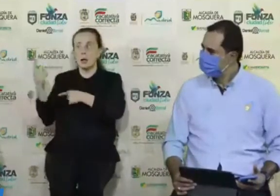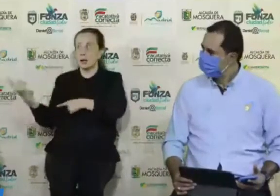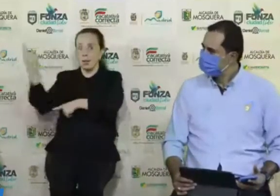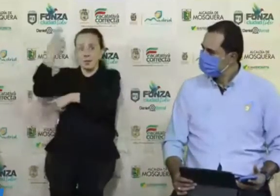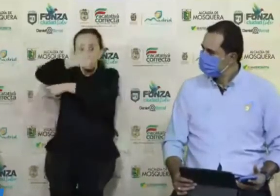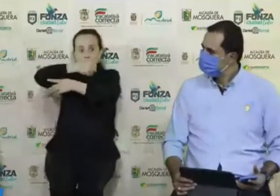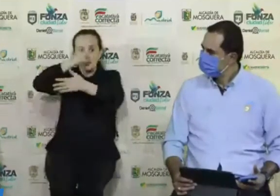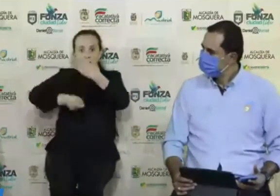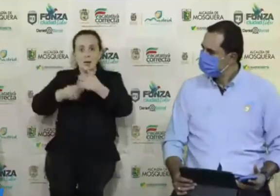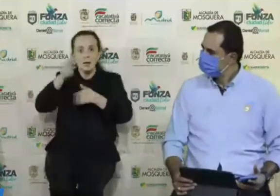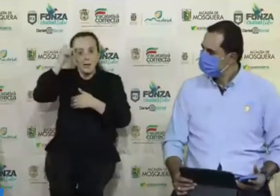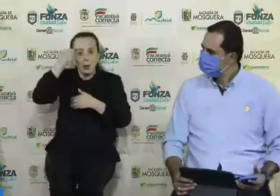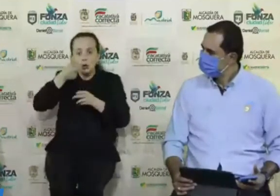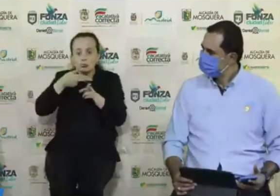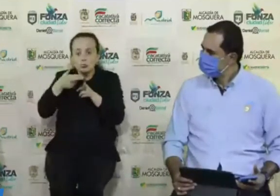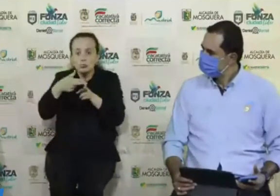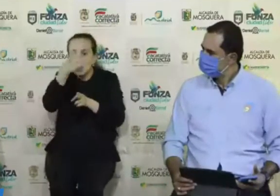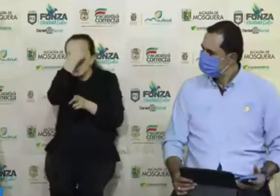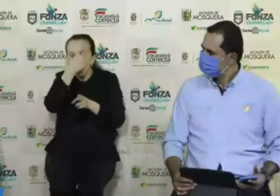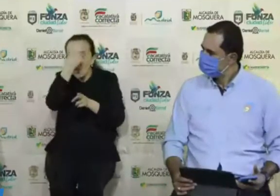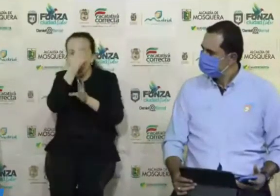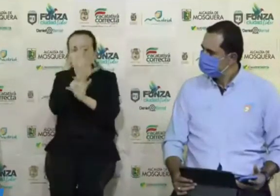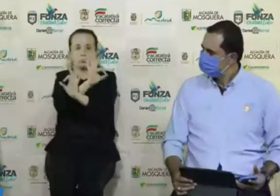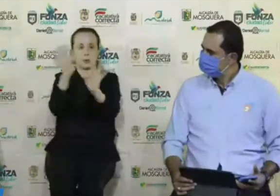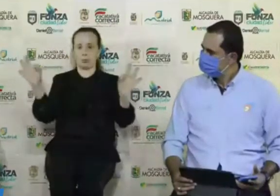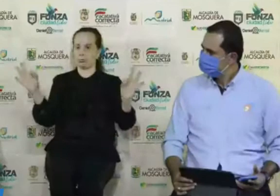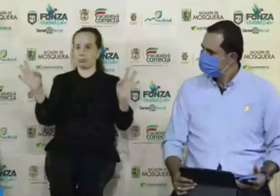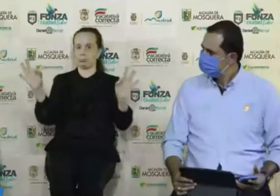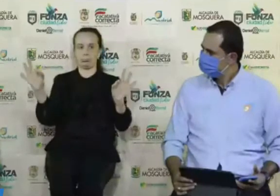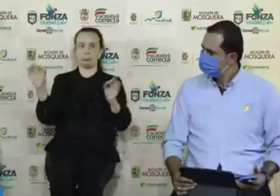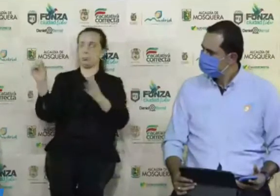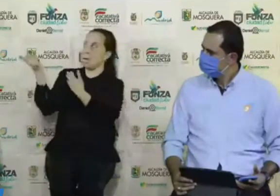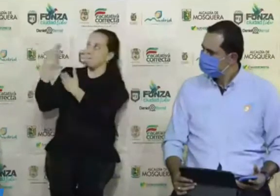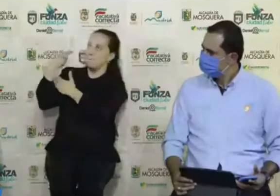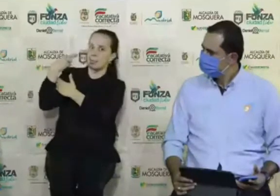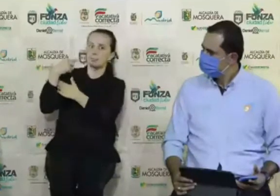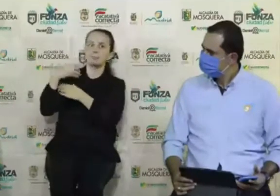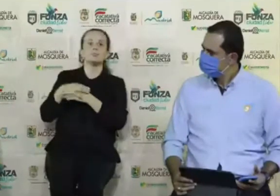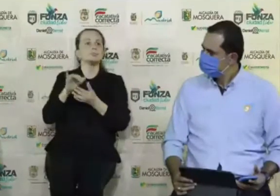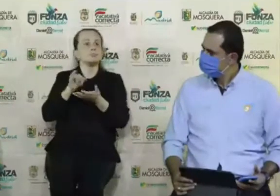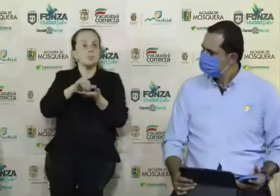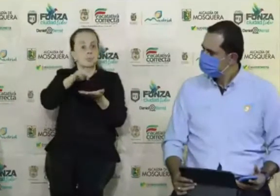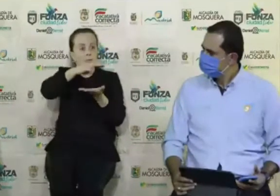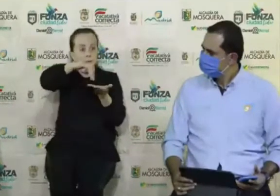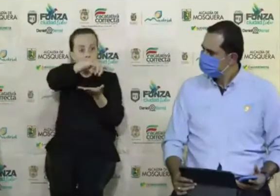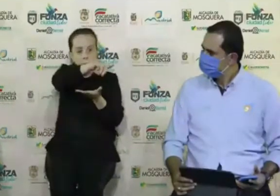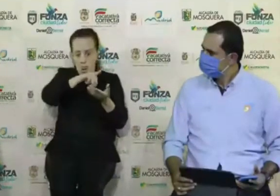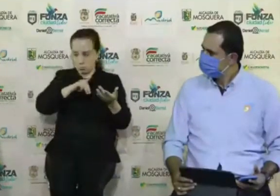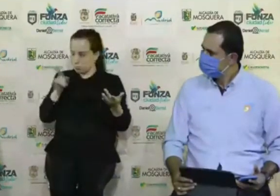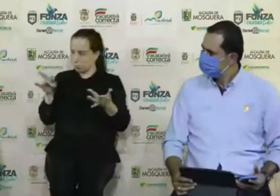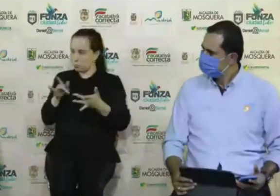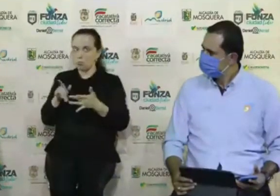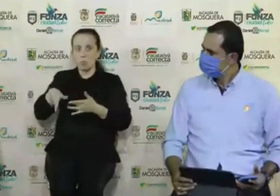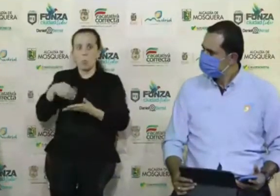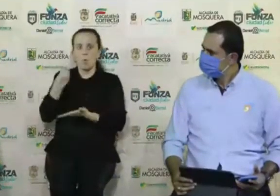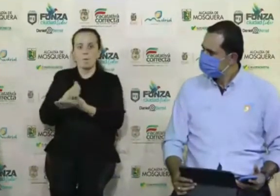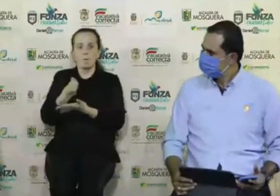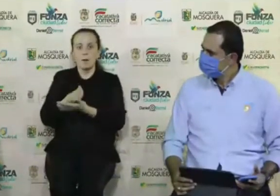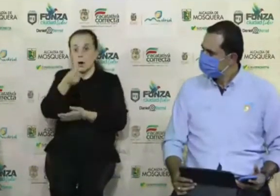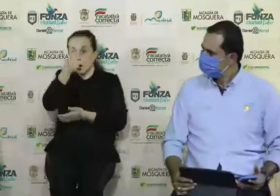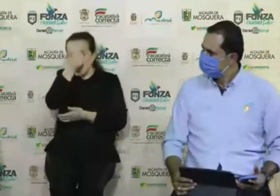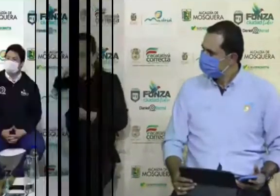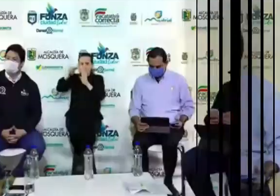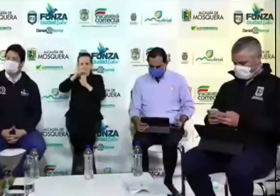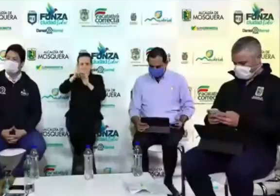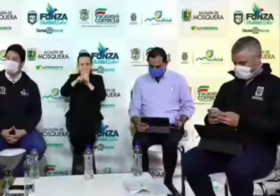que íbamos a tener este domingo. Por eso en el municipio de Funza, al igual que en Mosquera, mantendremos el comercio cerrado el día